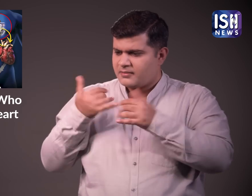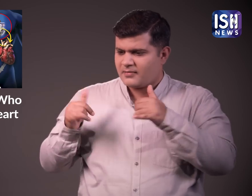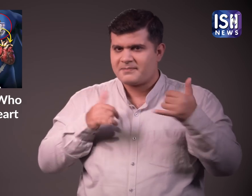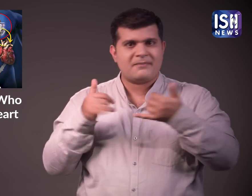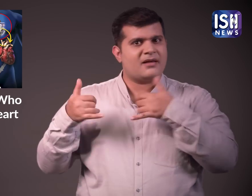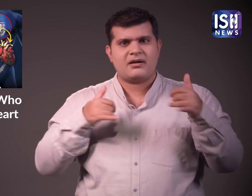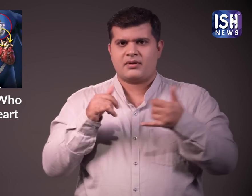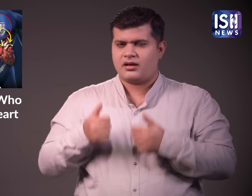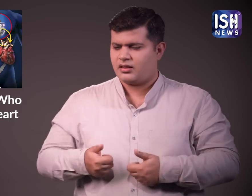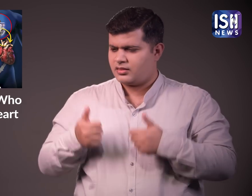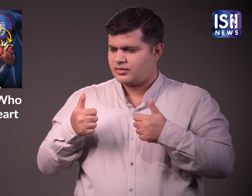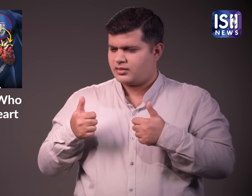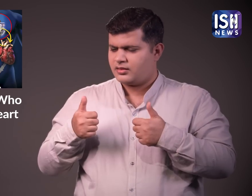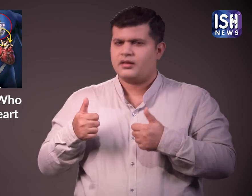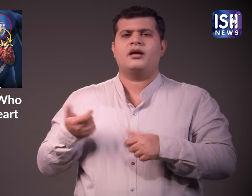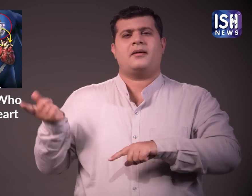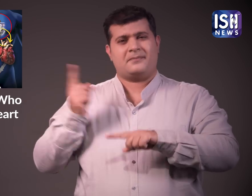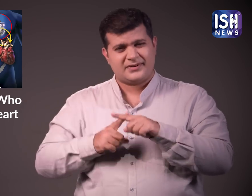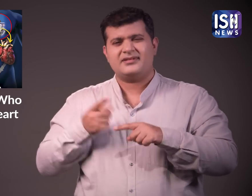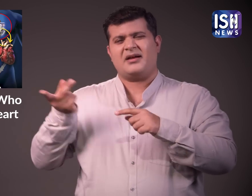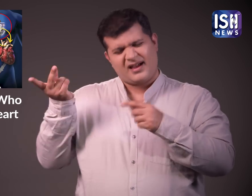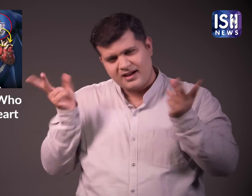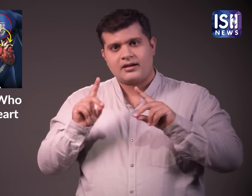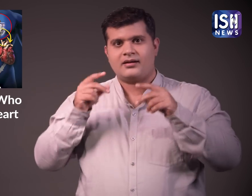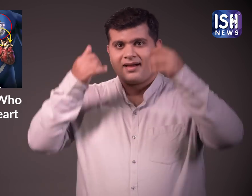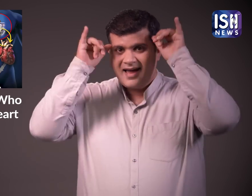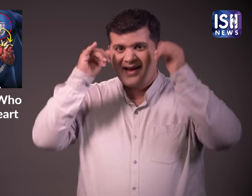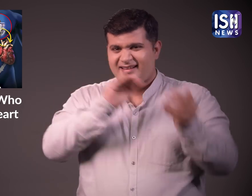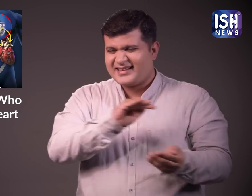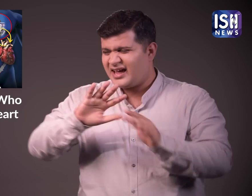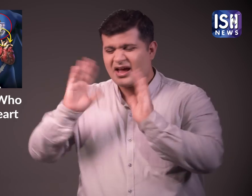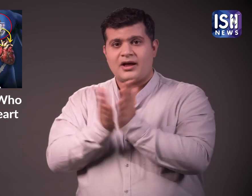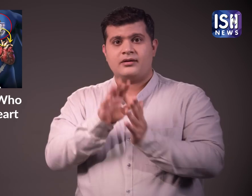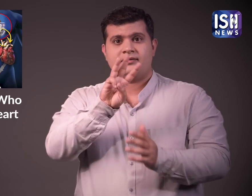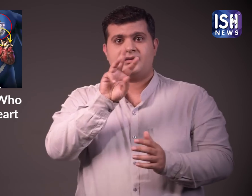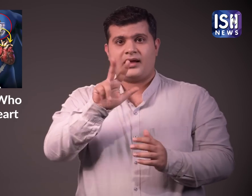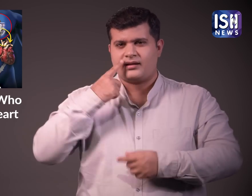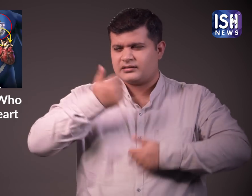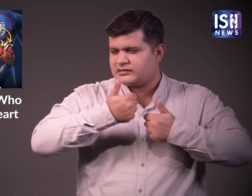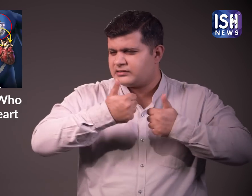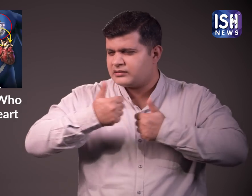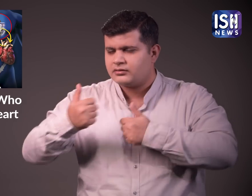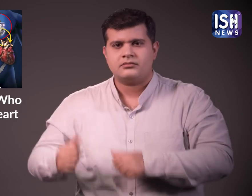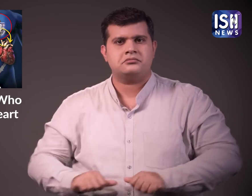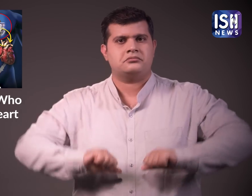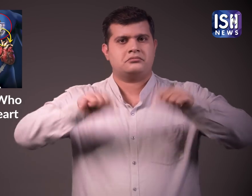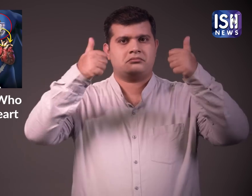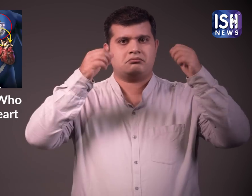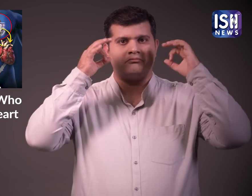और डॉक्टर के हाथ को चाट रहा था 38 बचड़ों पर अभ्यास करने के बाद जॉक्टर